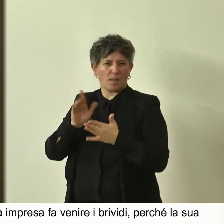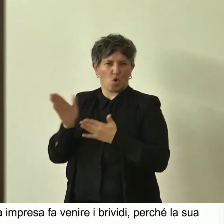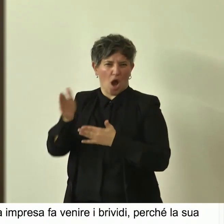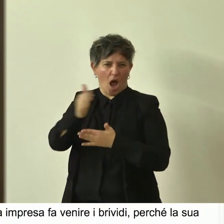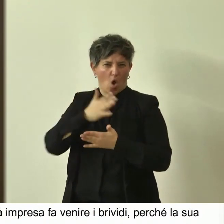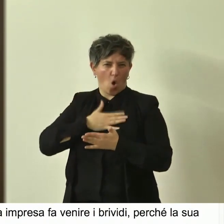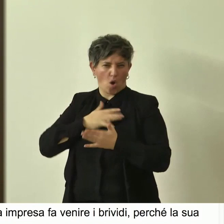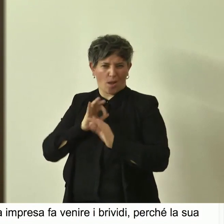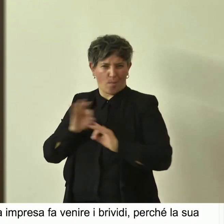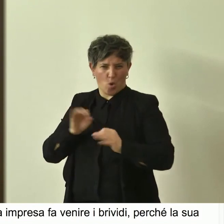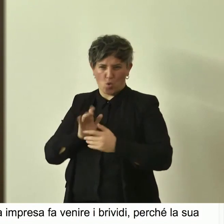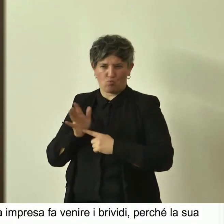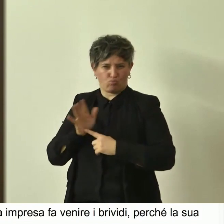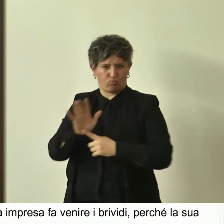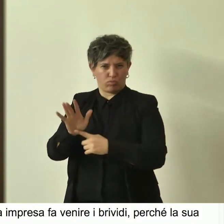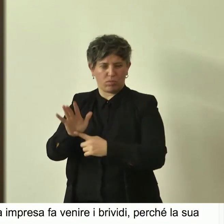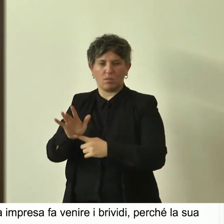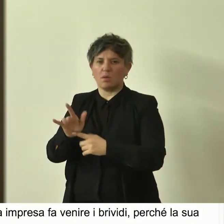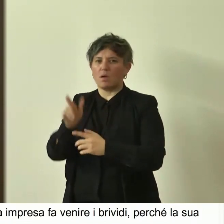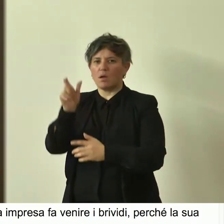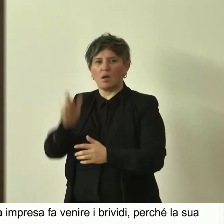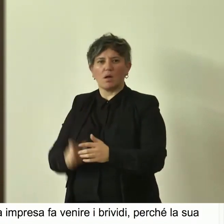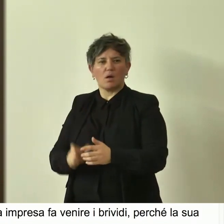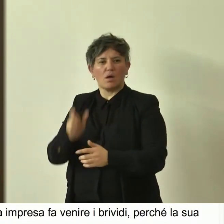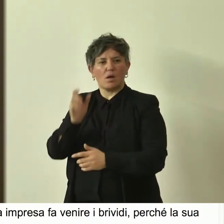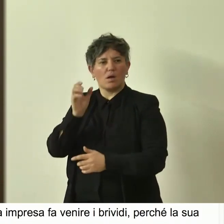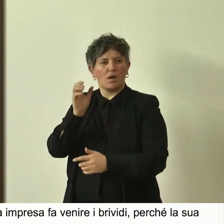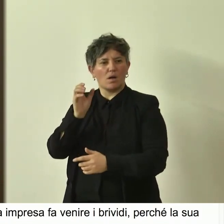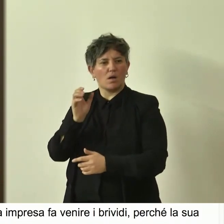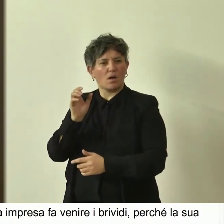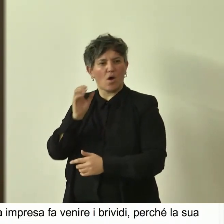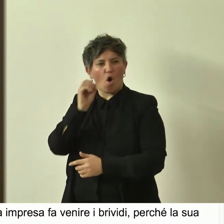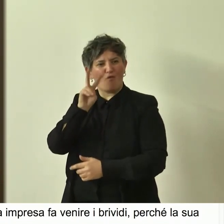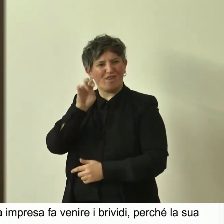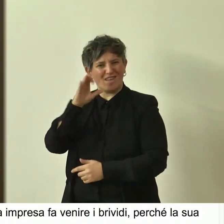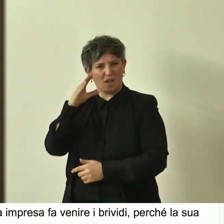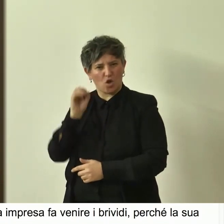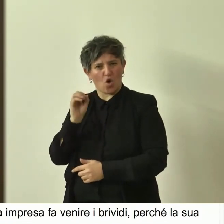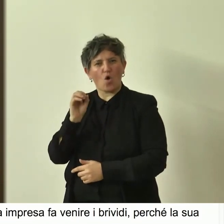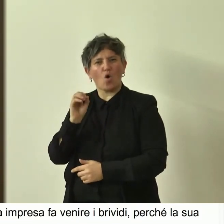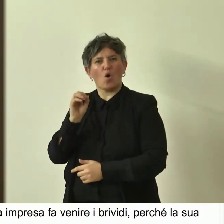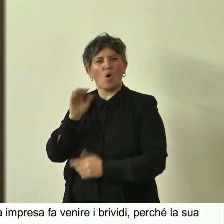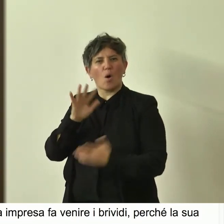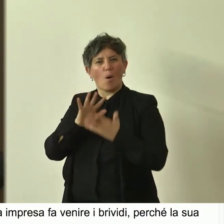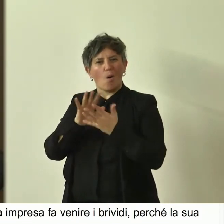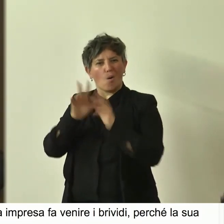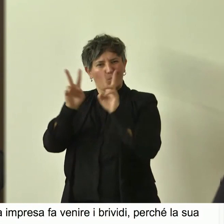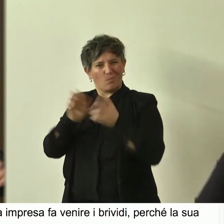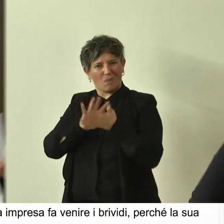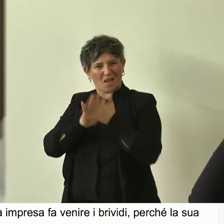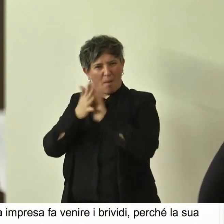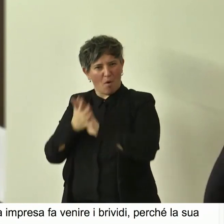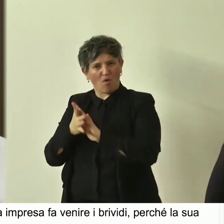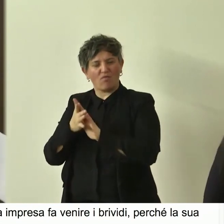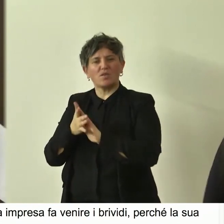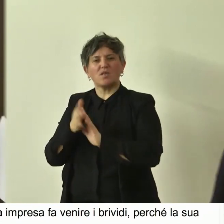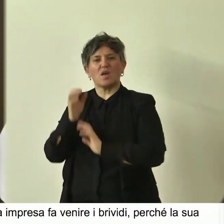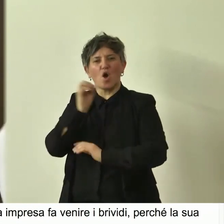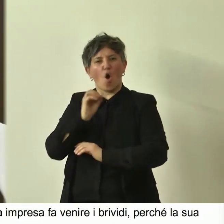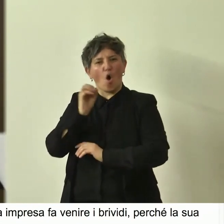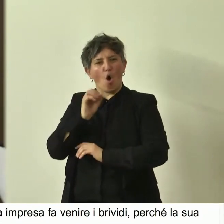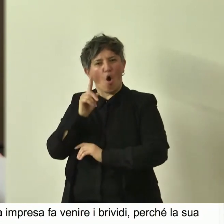è importantissimo ed è Ovidio, dalle metamorfosi. E Ovidio in un passo del